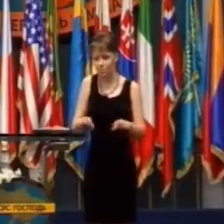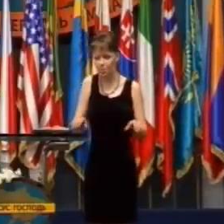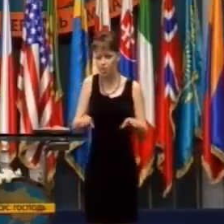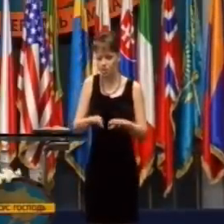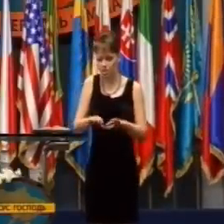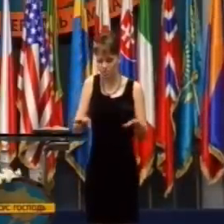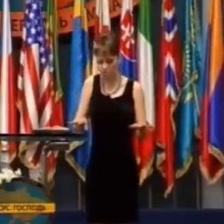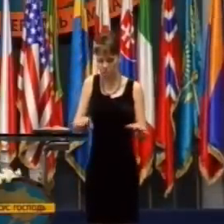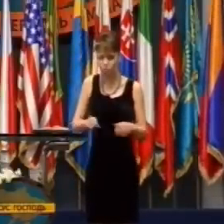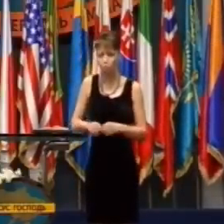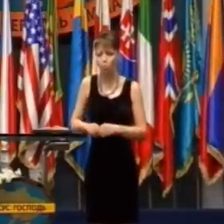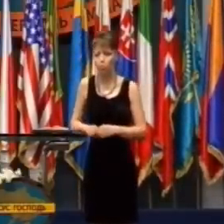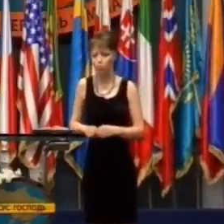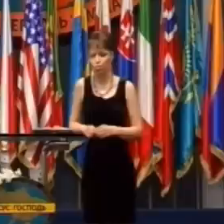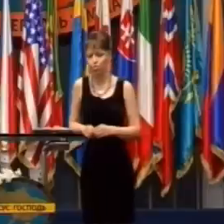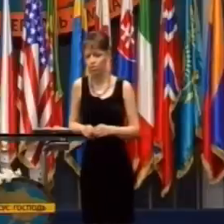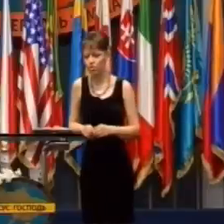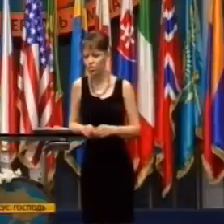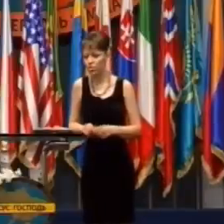Keď píšete e-mail,